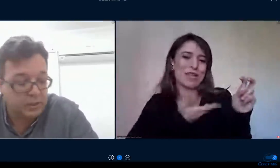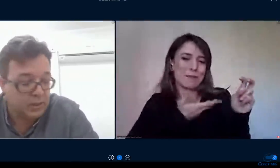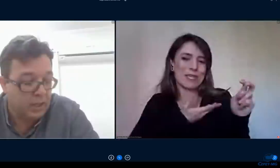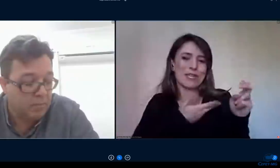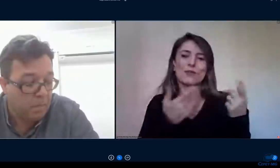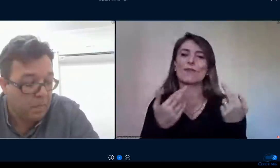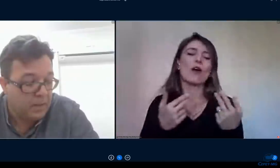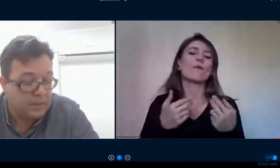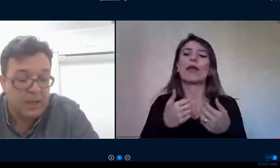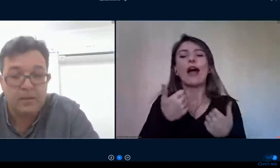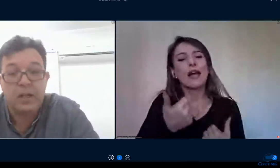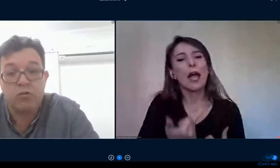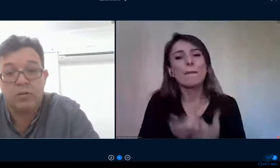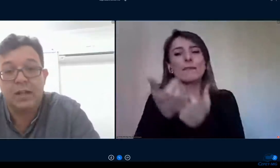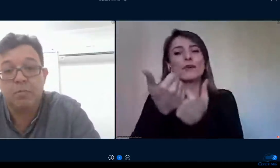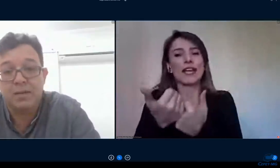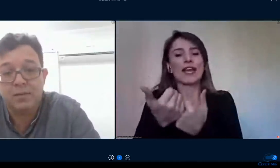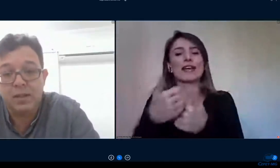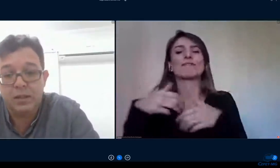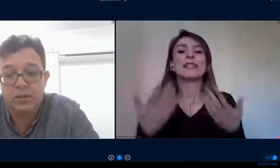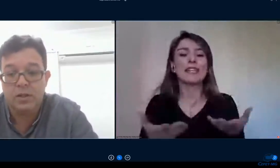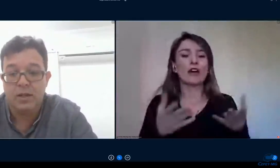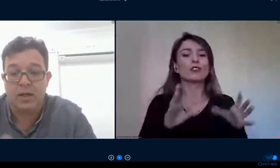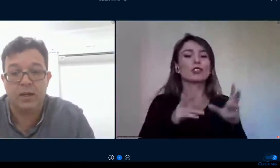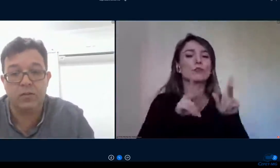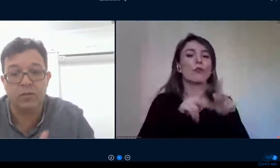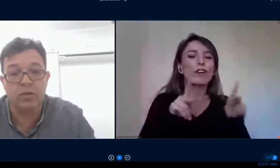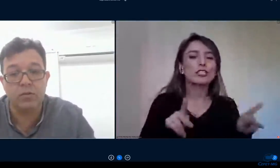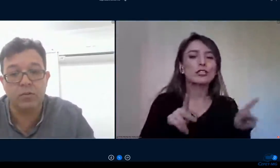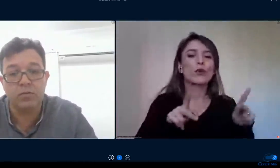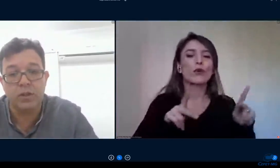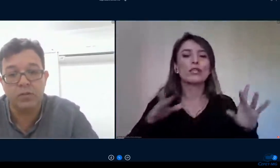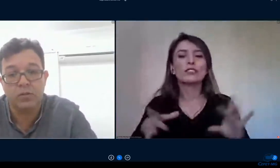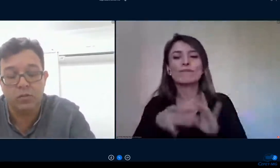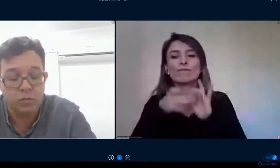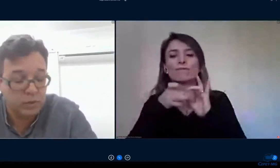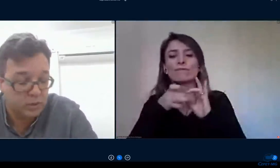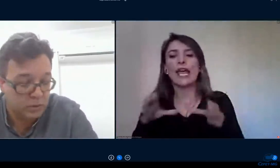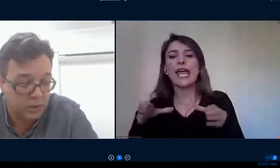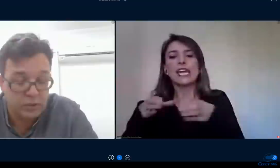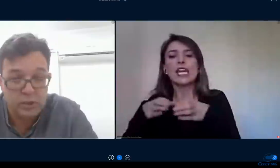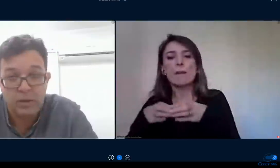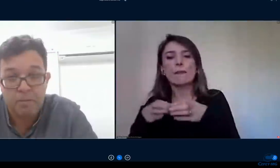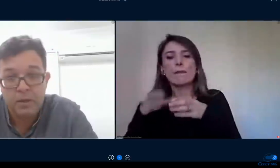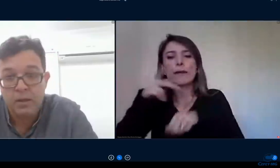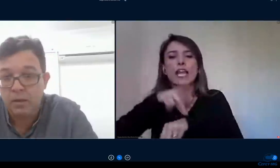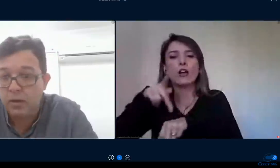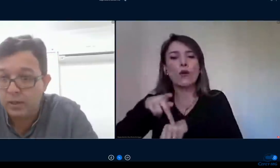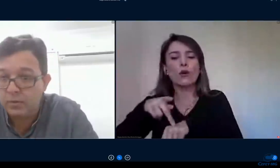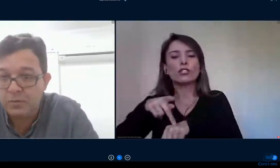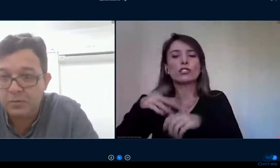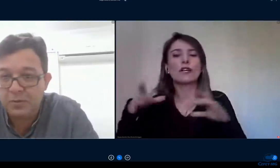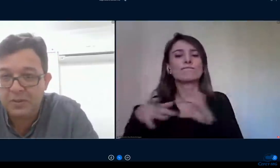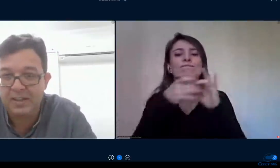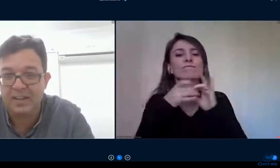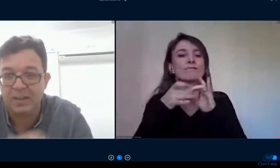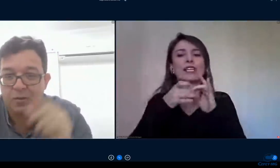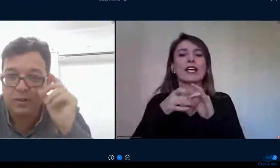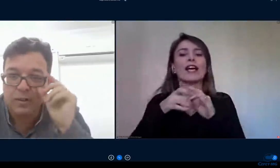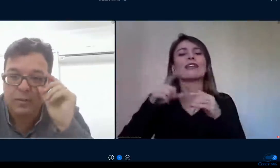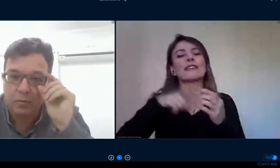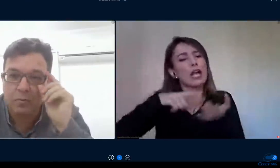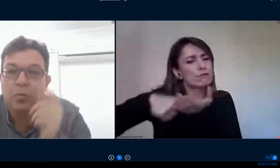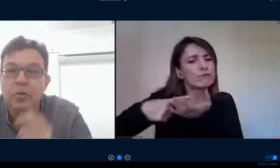pedagógica tem tem ajudado bastante a resolver os conflitos que surgem no dia a dia e olha eu não vou